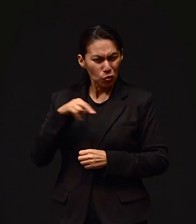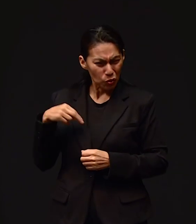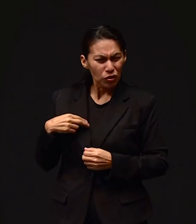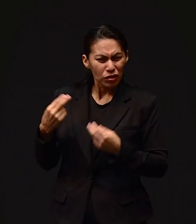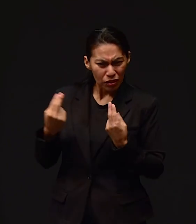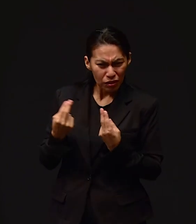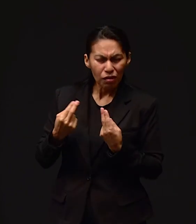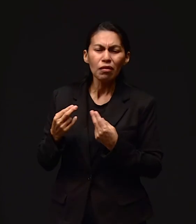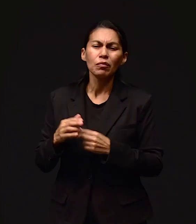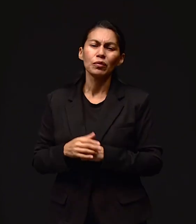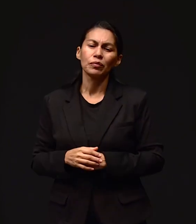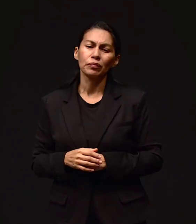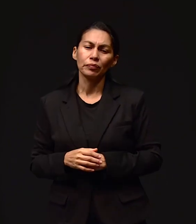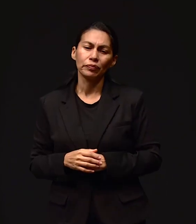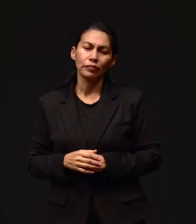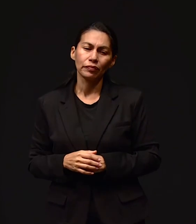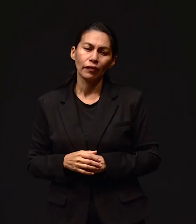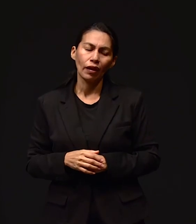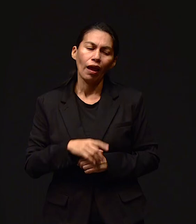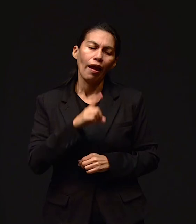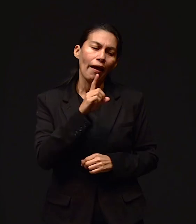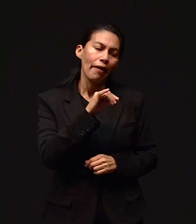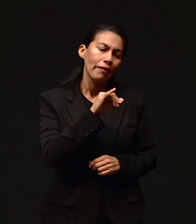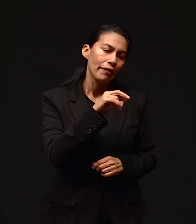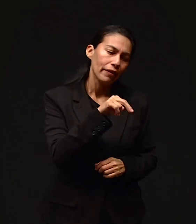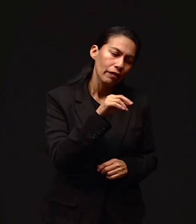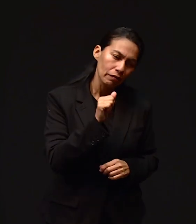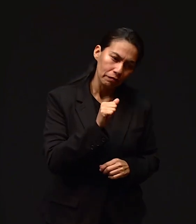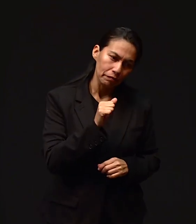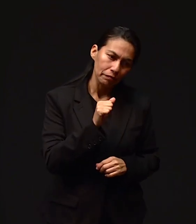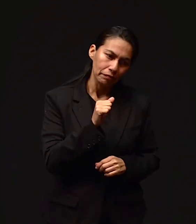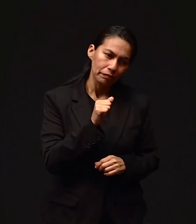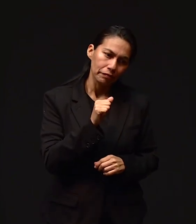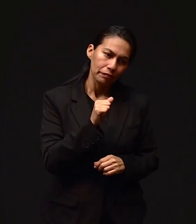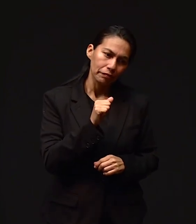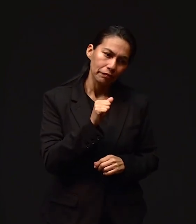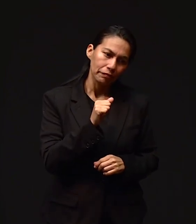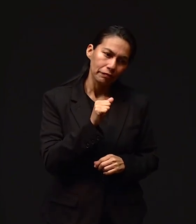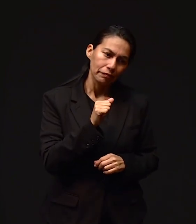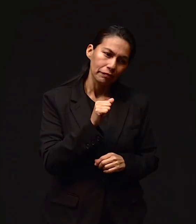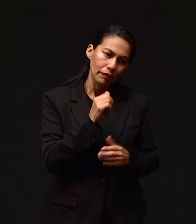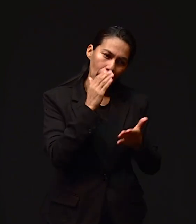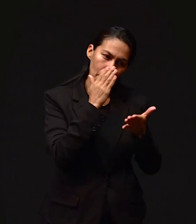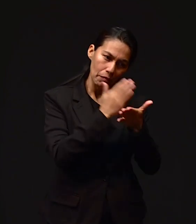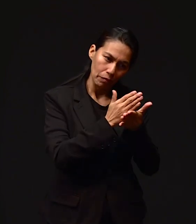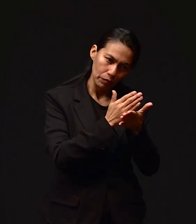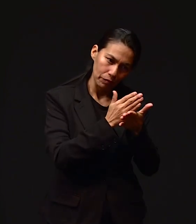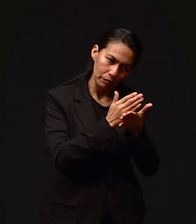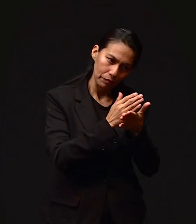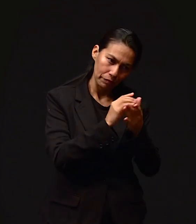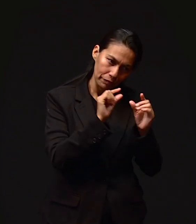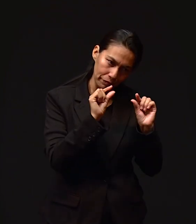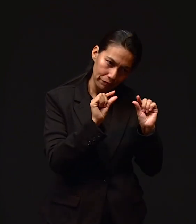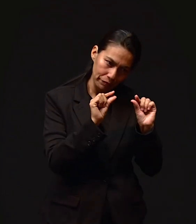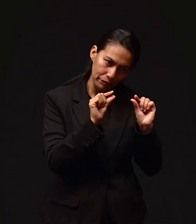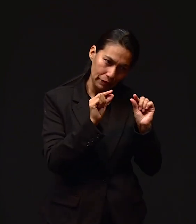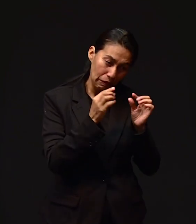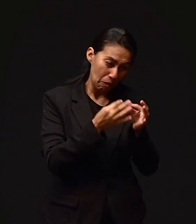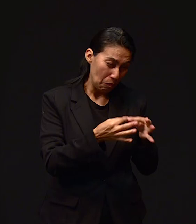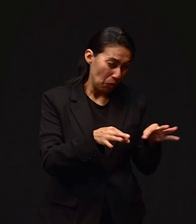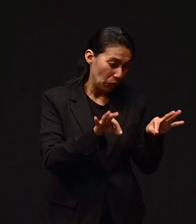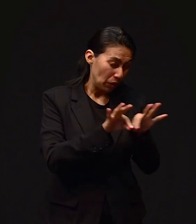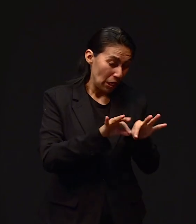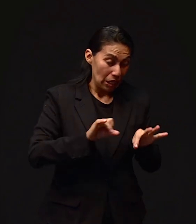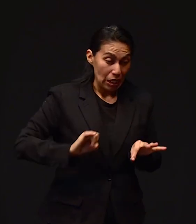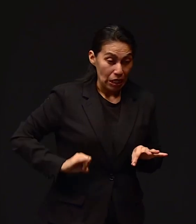darnos lo que nosotros necesitábamos. Dina, vamos a hacer una pequeña pausa a